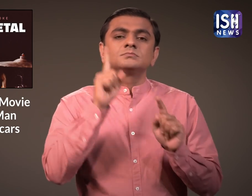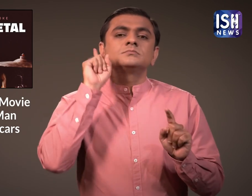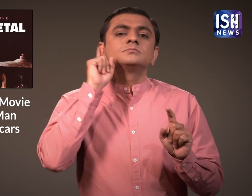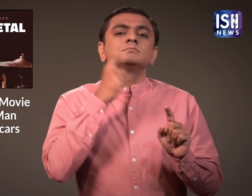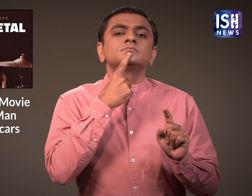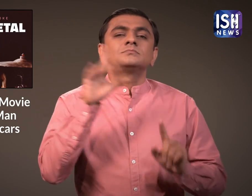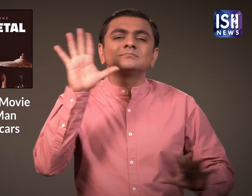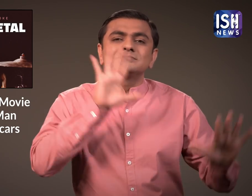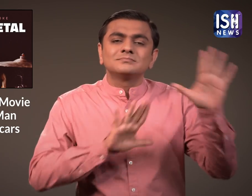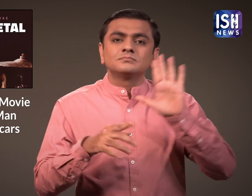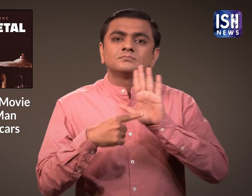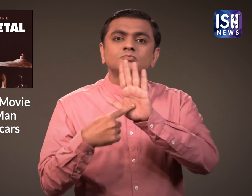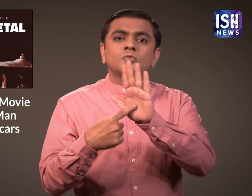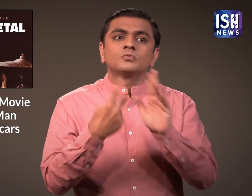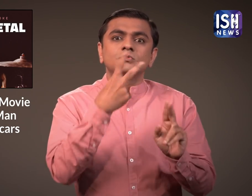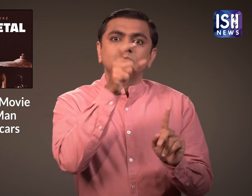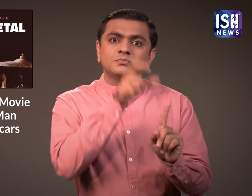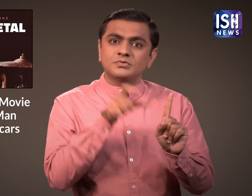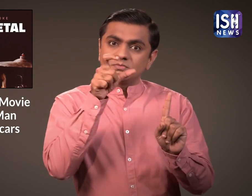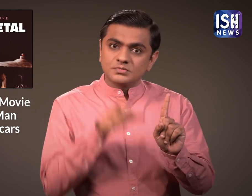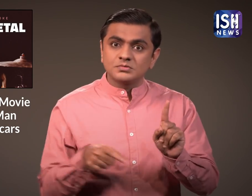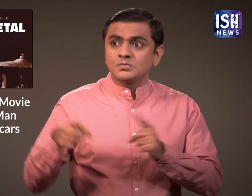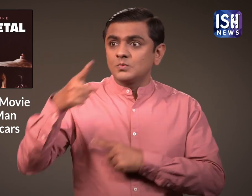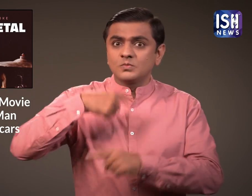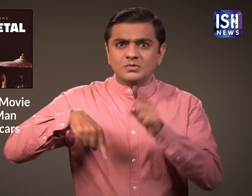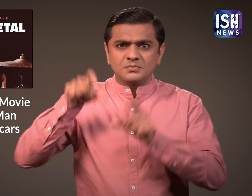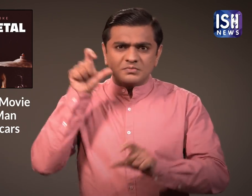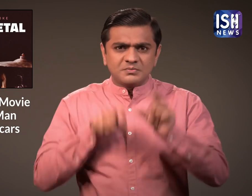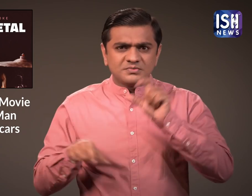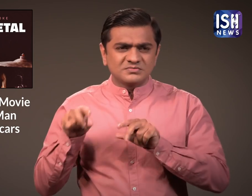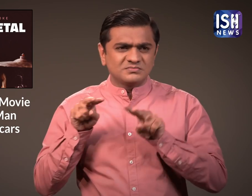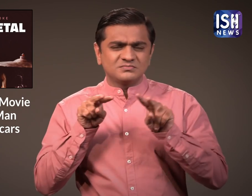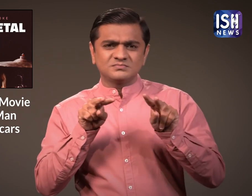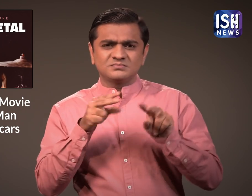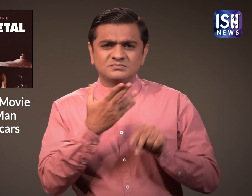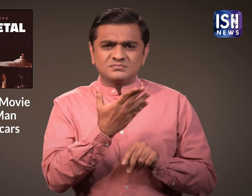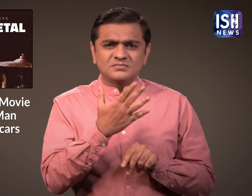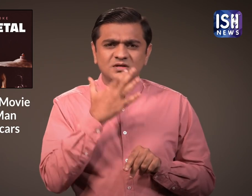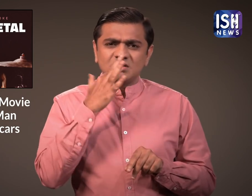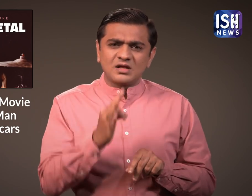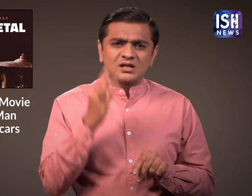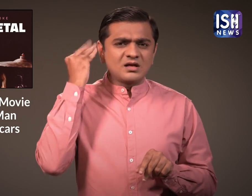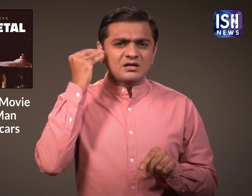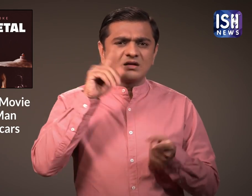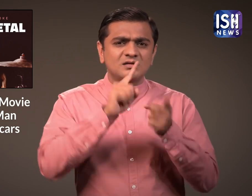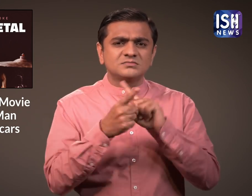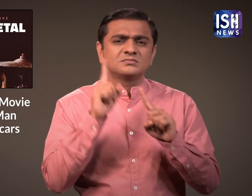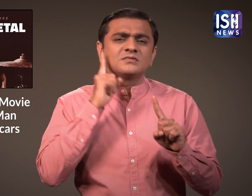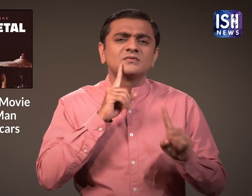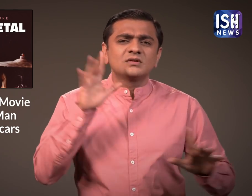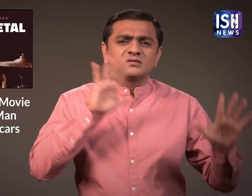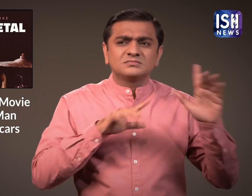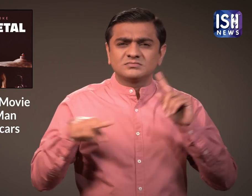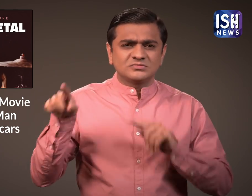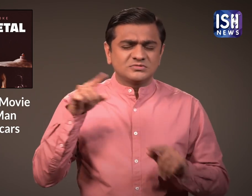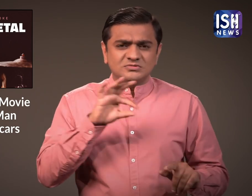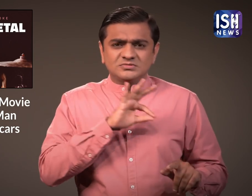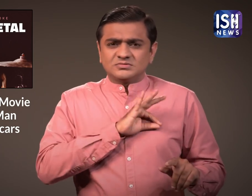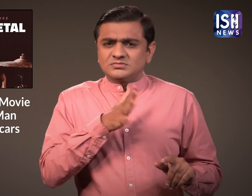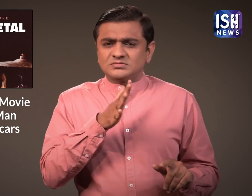जो फिल्म में कर्णबदिर पात्रों की तरह अभिनेतरी कर रहे है। इससे